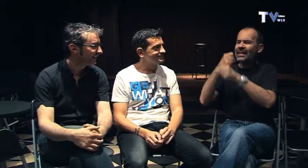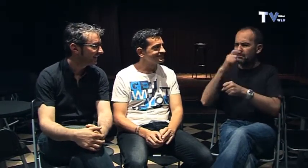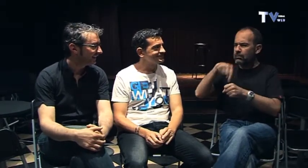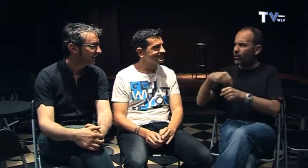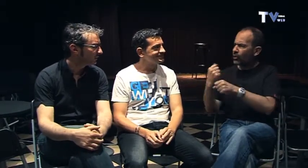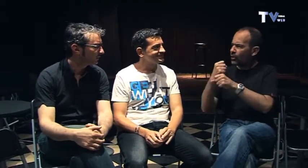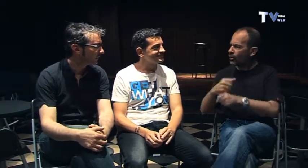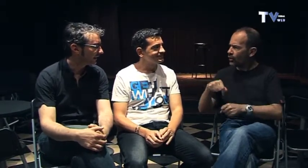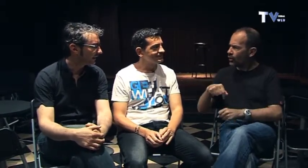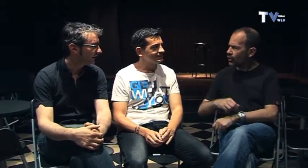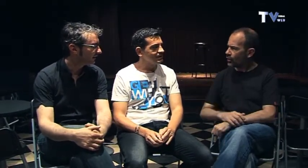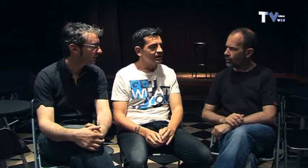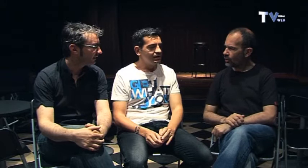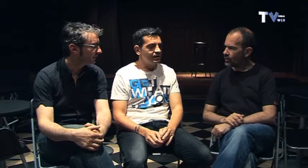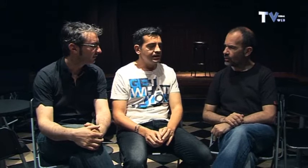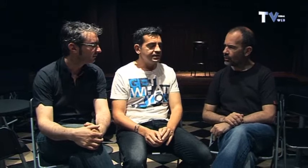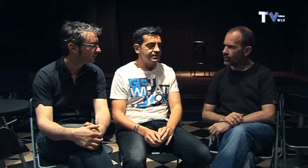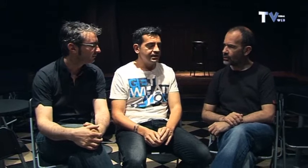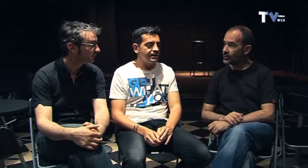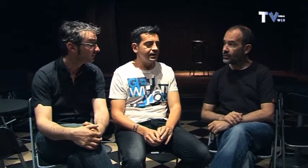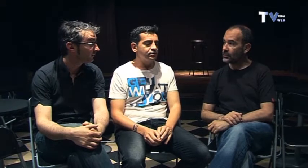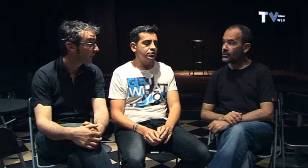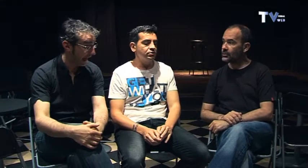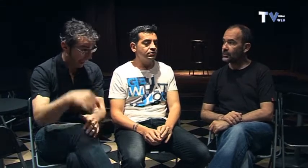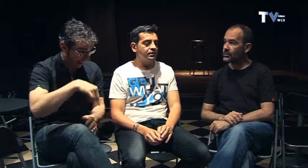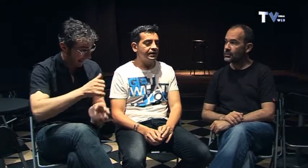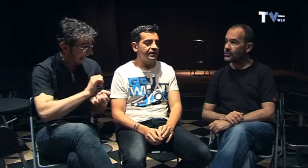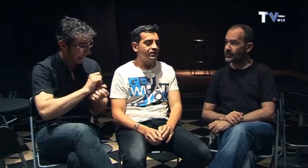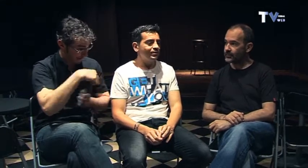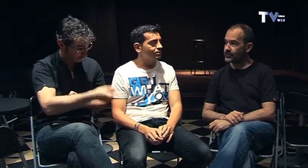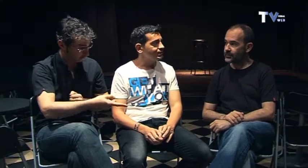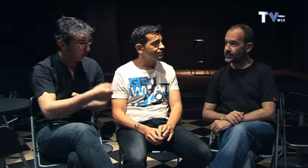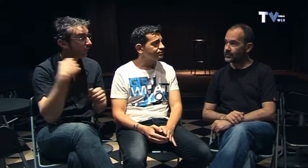¿Y cuánto tiempo llevas aquí? ¿Y el Yanchol? Este agosto hará cuatro años